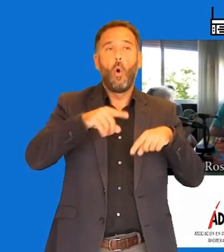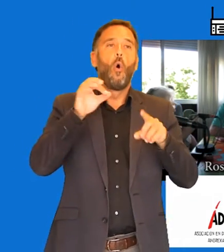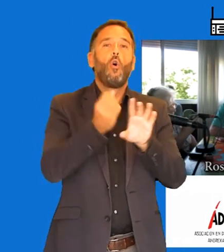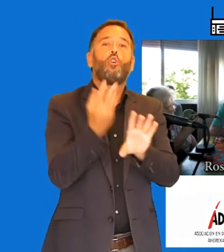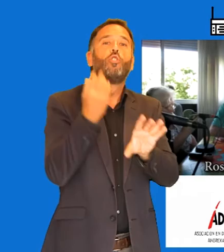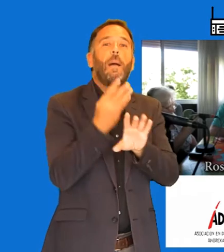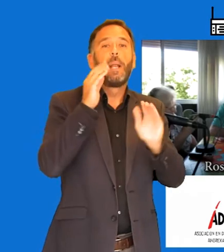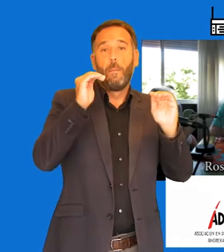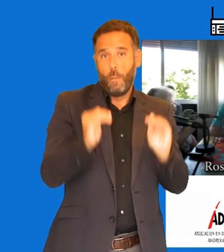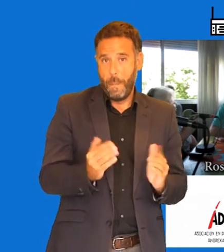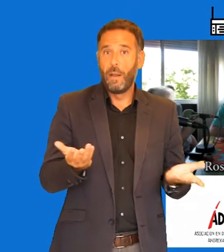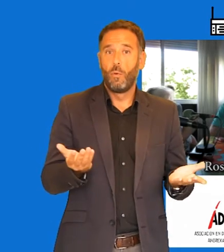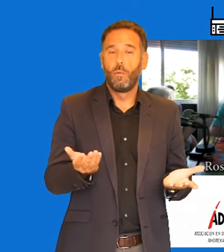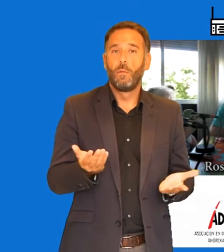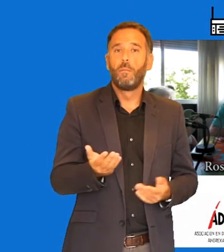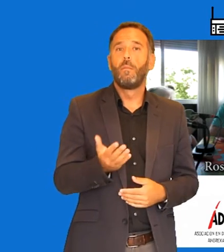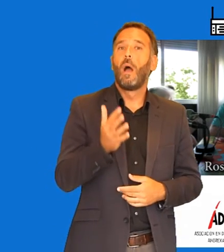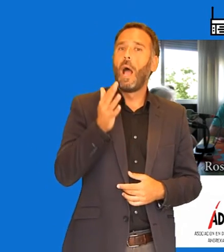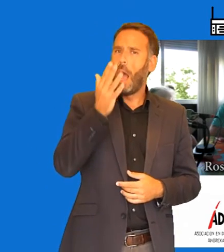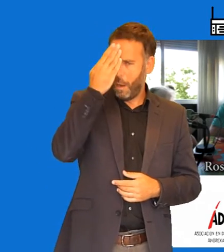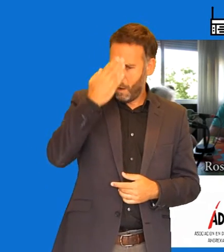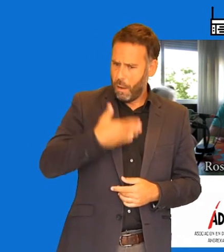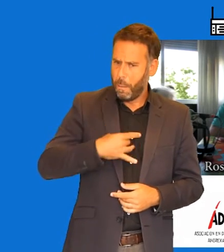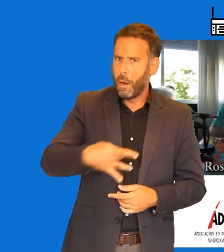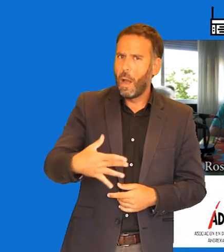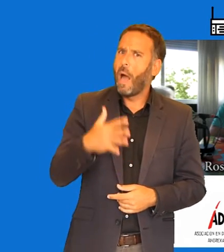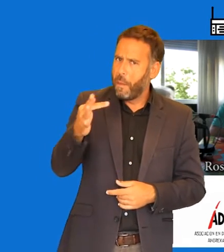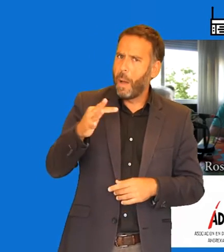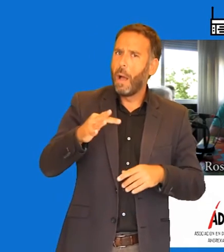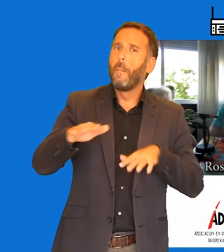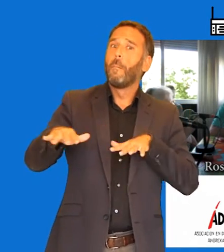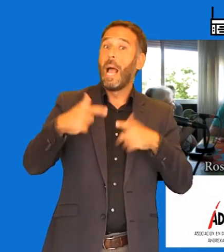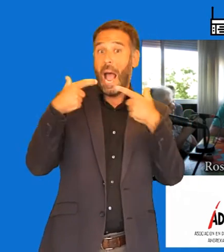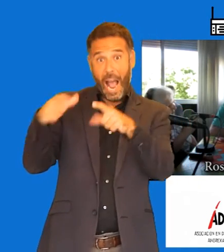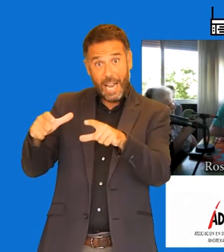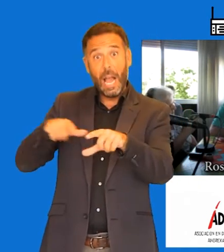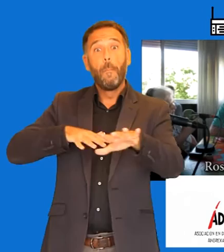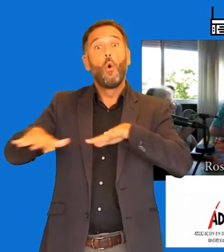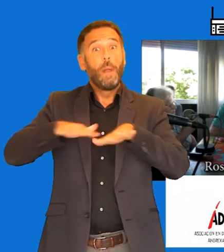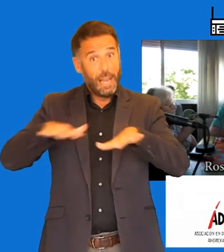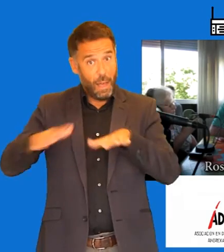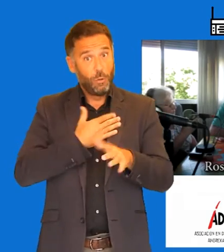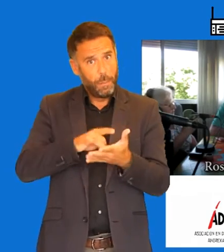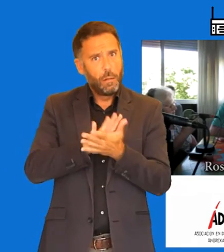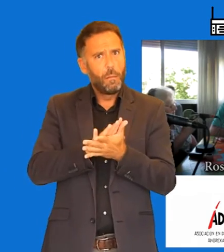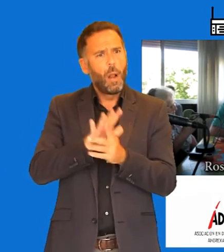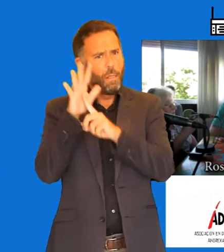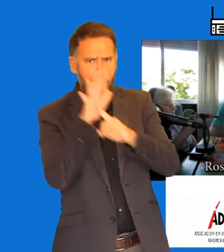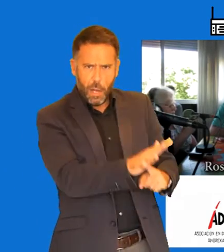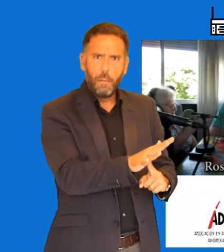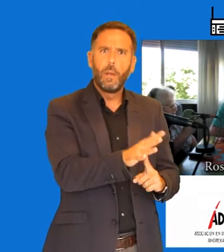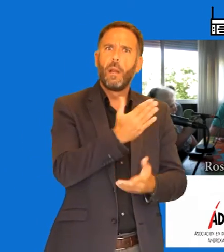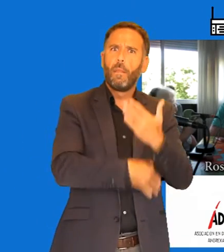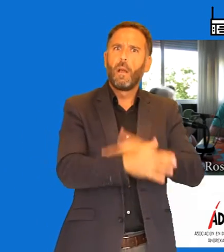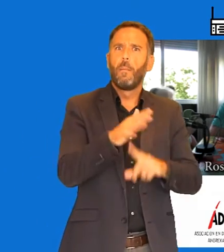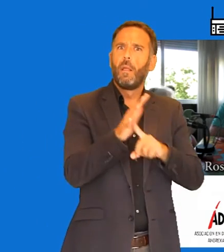Sí, pero es que además, fíjate, otro año más, movilidad nos deja, movilidad del Ayuntamiento de Málaga, nos discrimina y nos deja fuera del